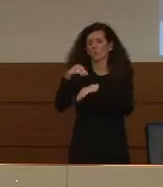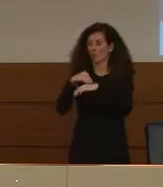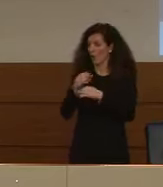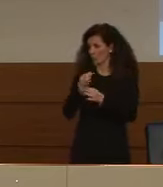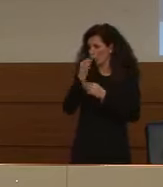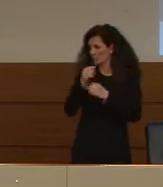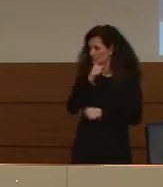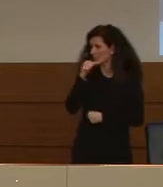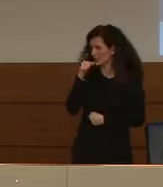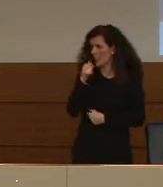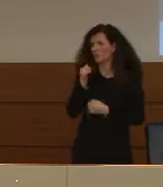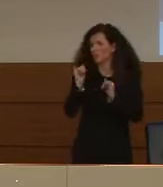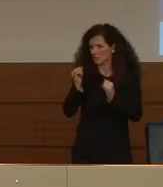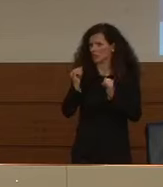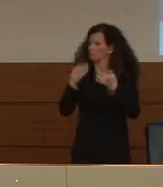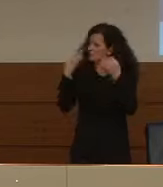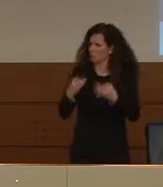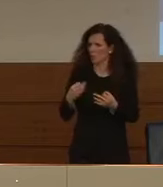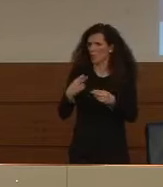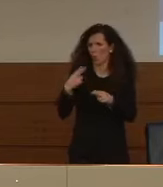Sicuramente sono utili.